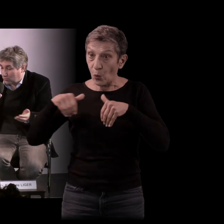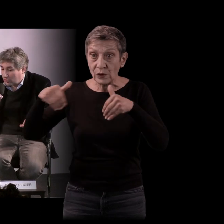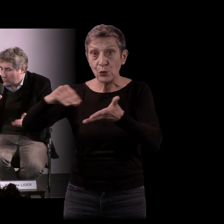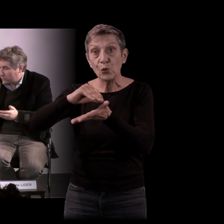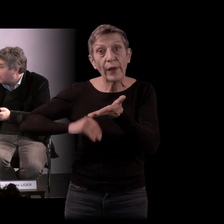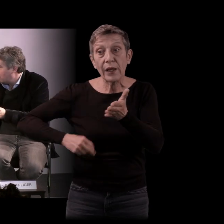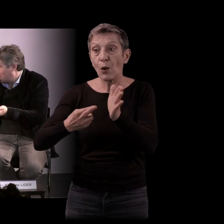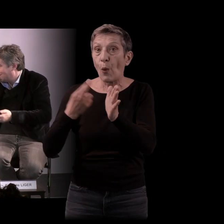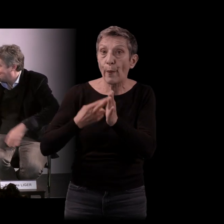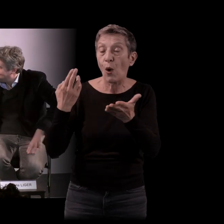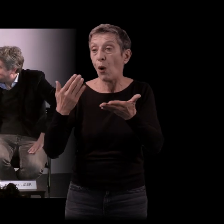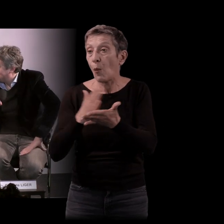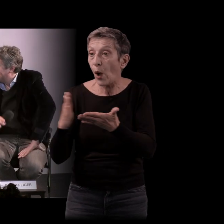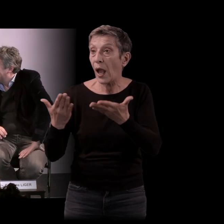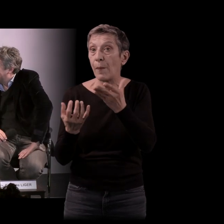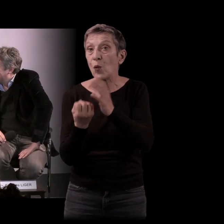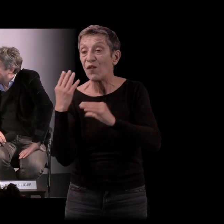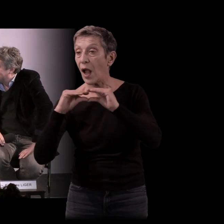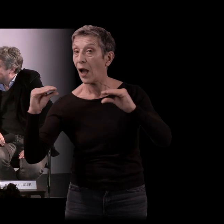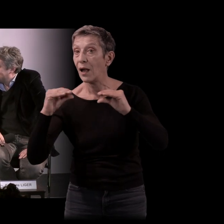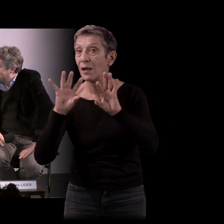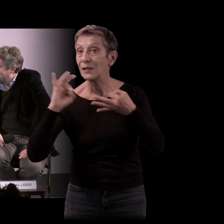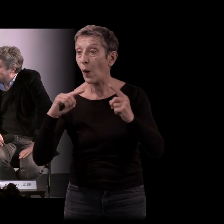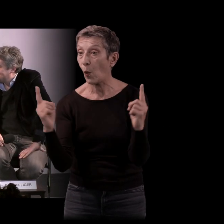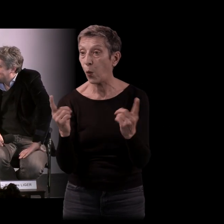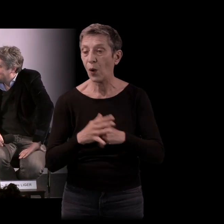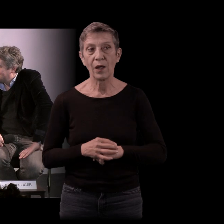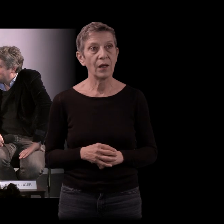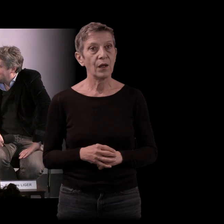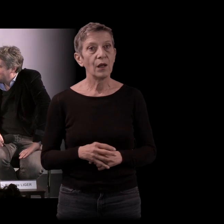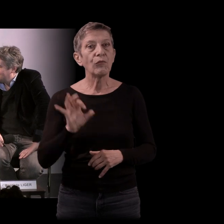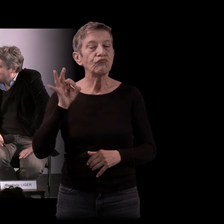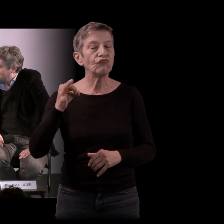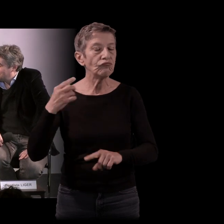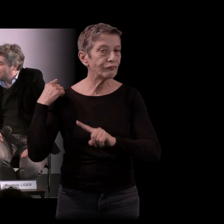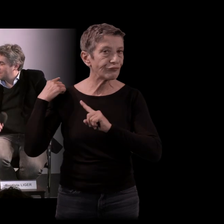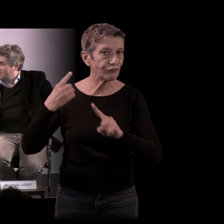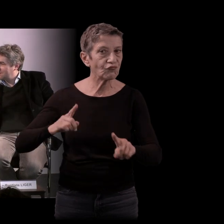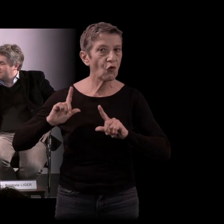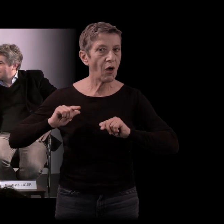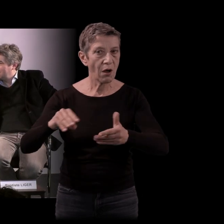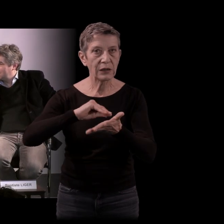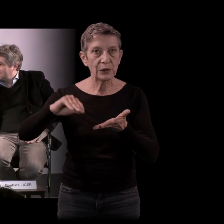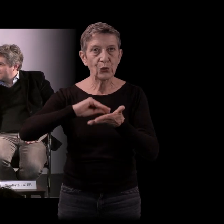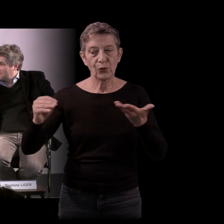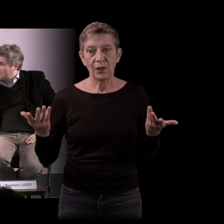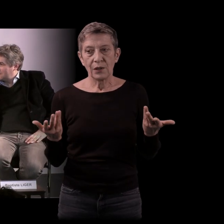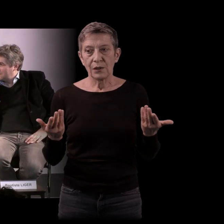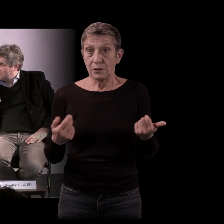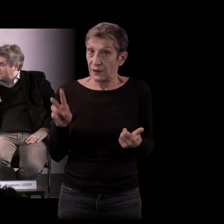des romans, des poèmes ou peut-être des nouvelles ? Oui, Ça s'est toujours resté là. Et ça avait un coût parce que j'ai